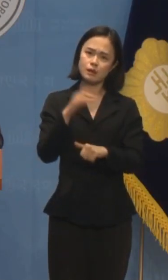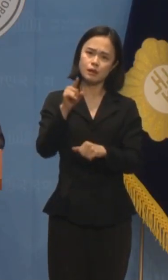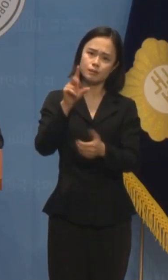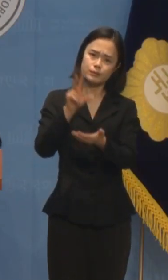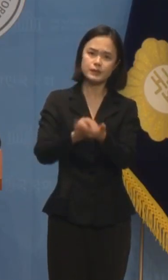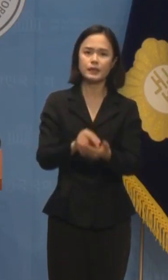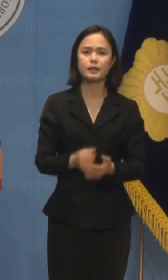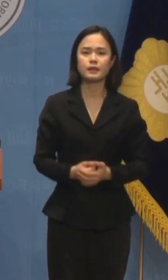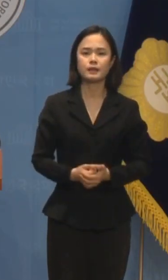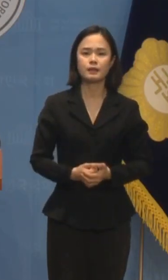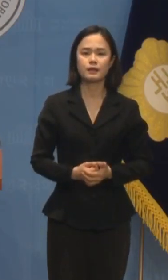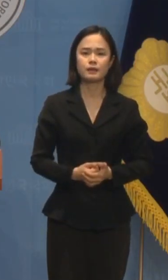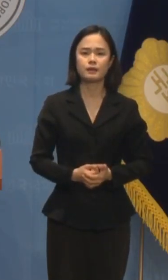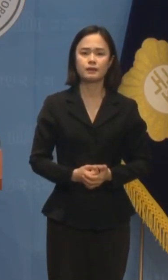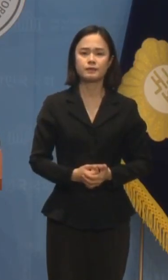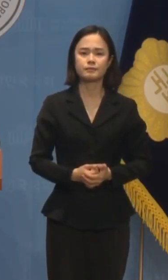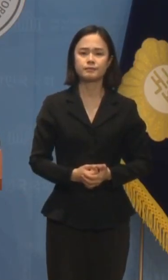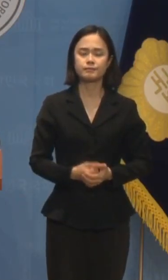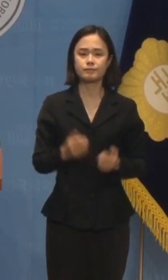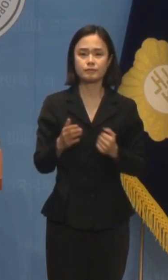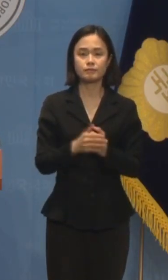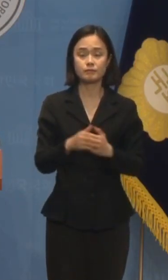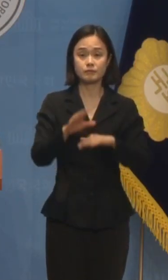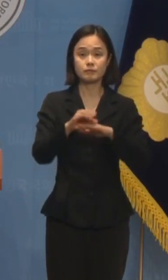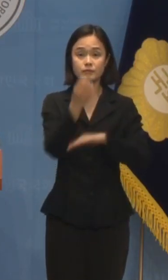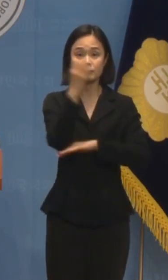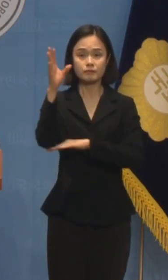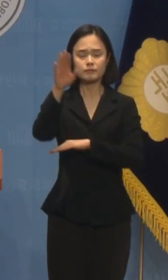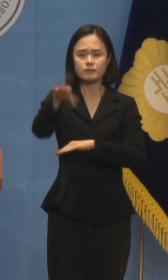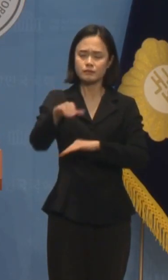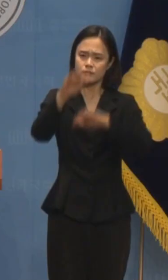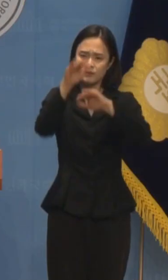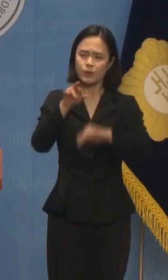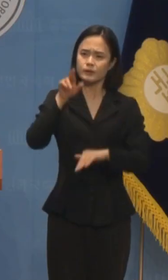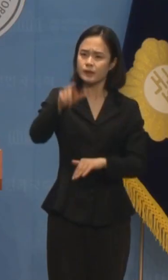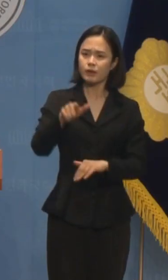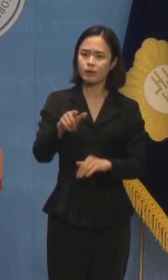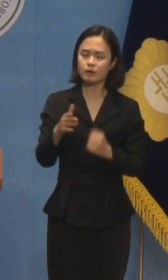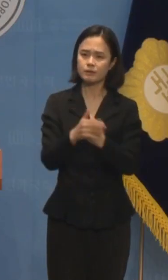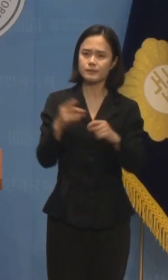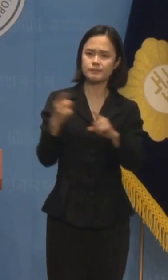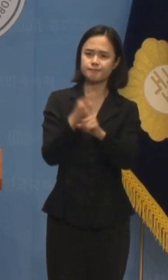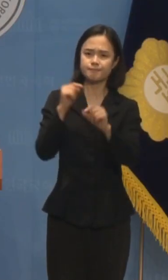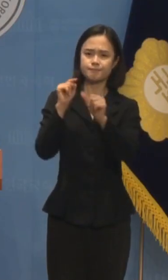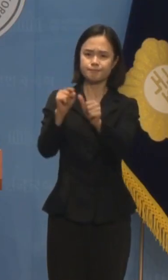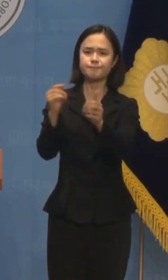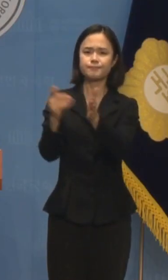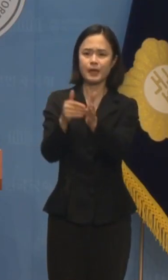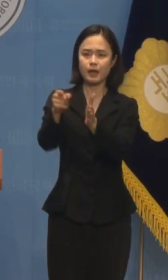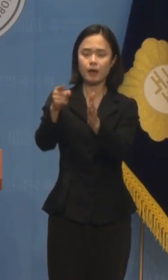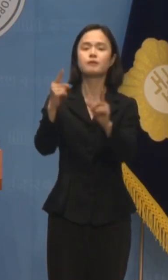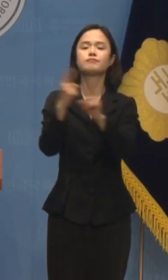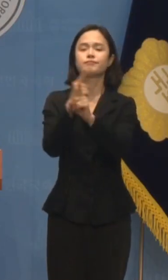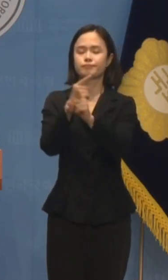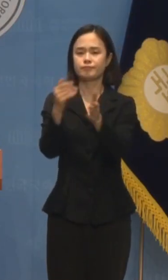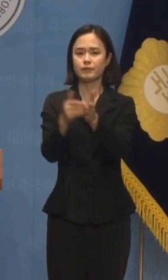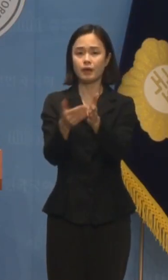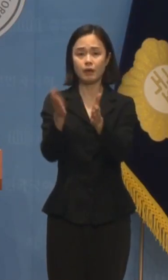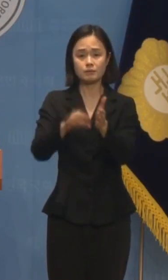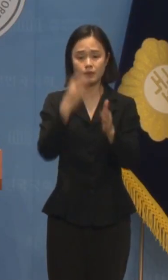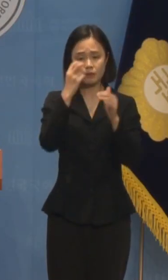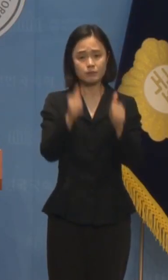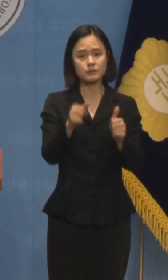해당 언론에 즉각 정정을 요구하여 기사는 바로잡았지만 검찰의 파렴치한 짓에 분노를